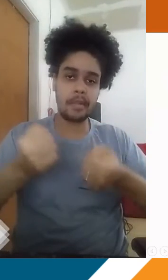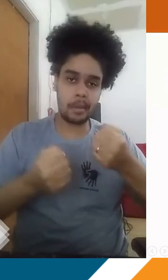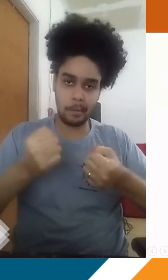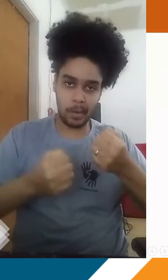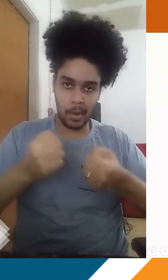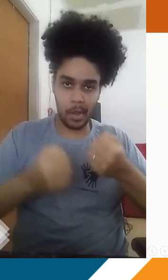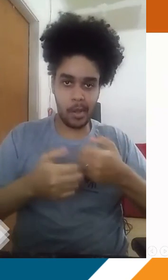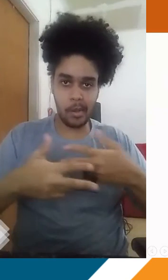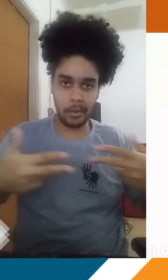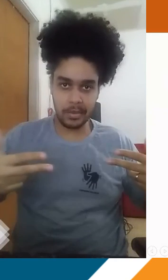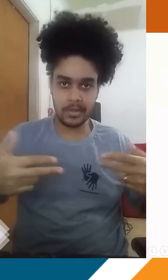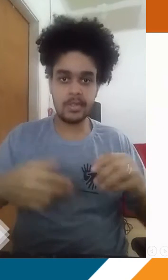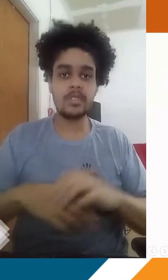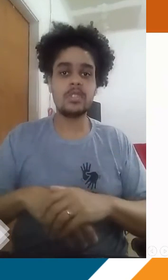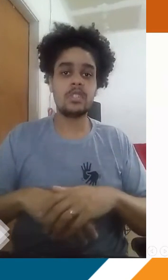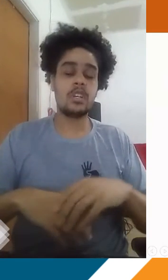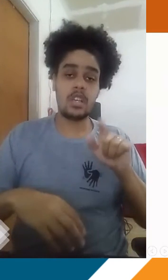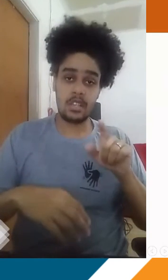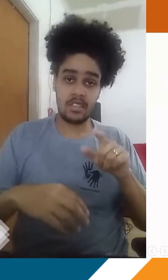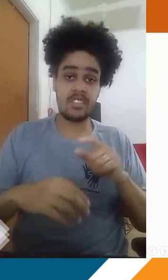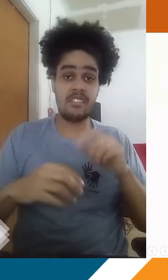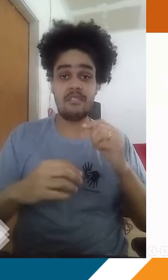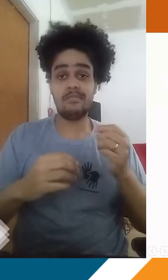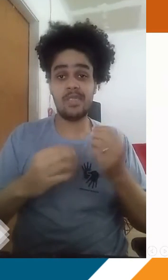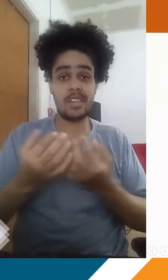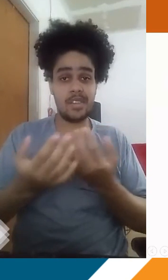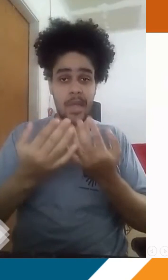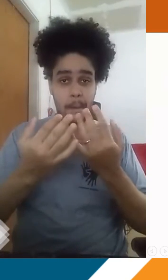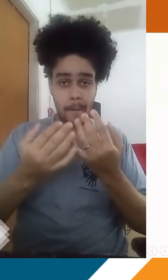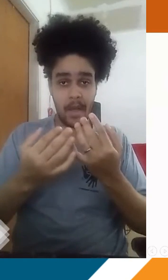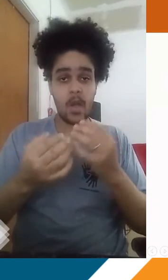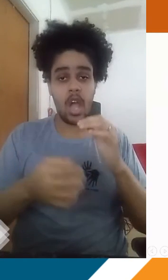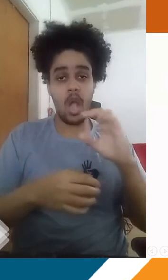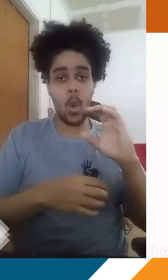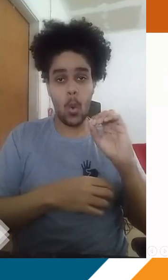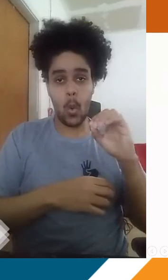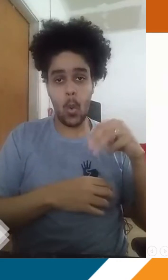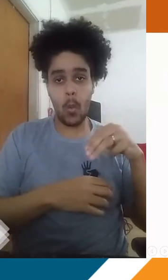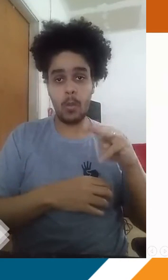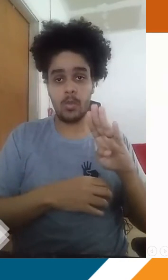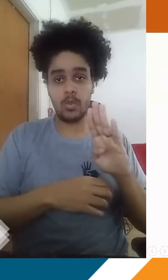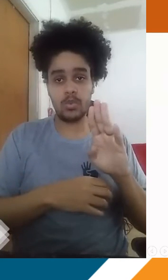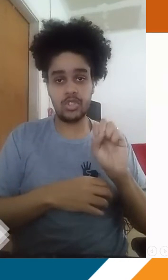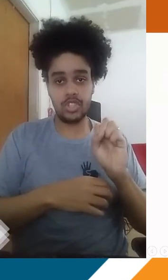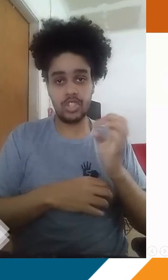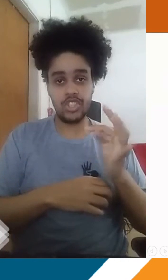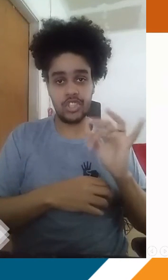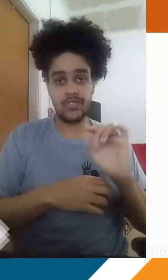parte dessas atividades aqui, que estão associadas à queima de combustíveis fósseis, né? Que aí são os grandes vilões dessa